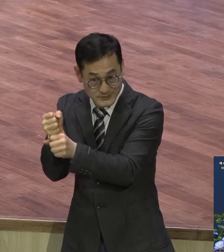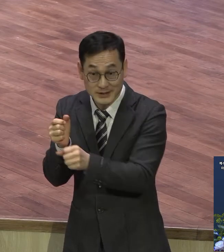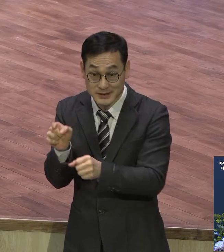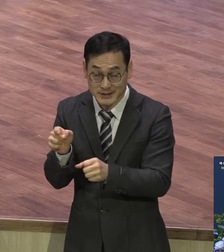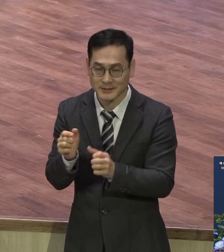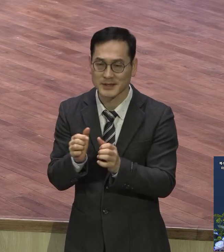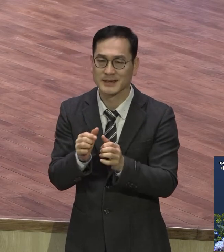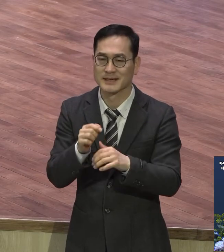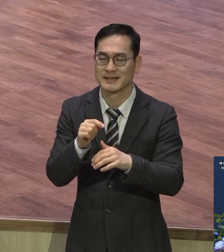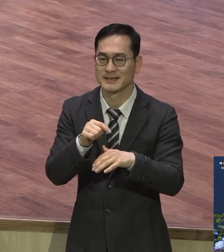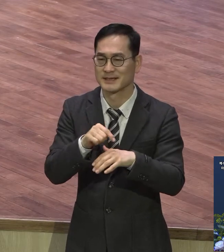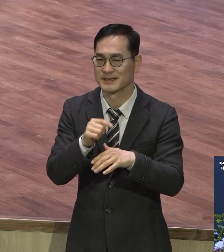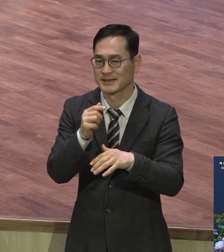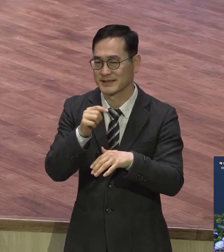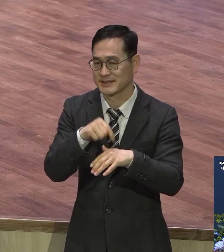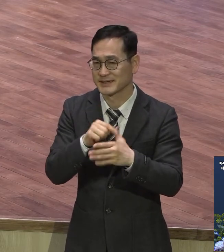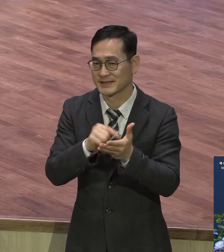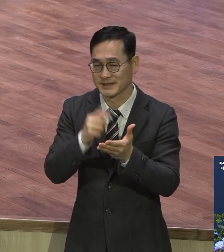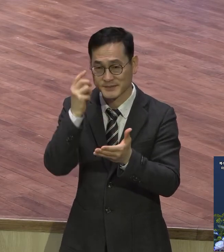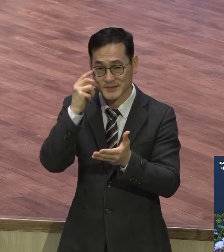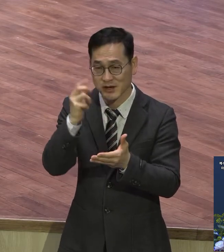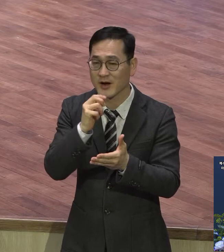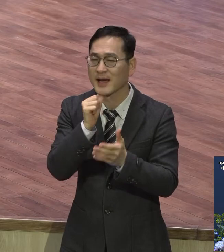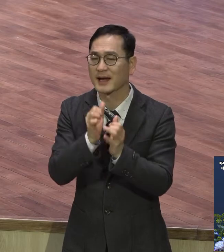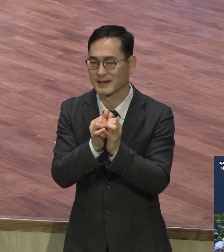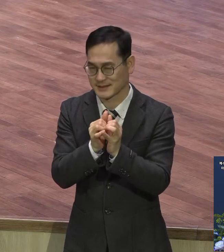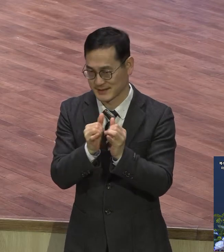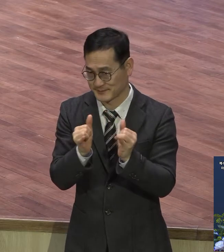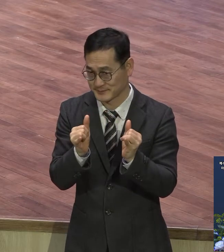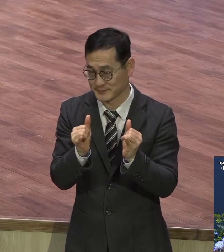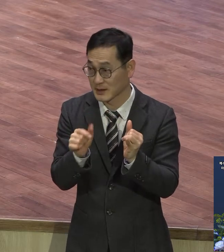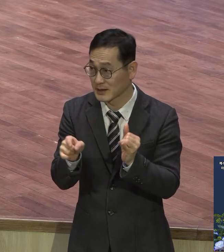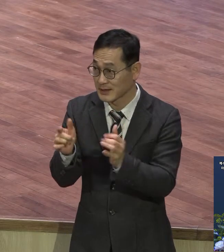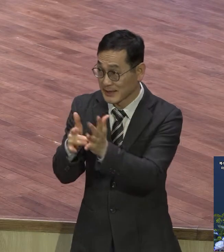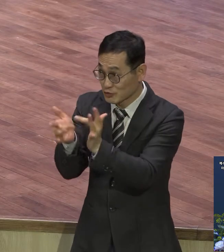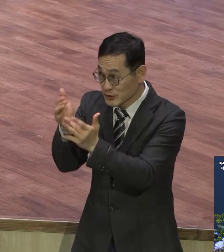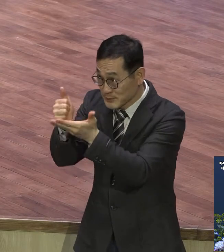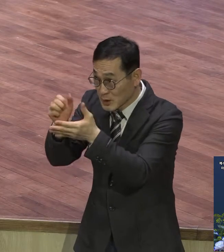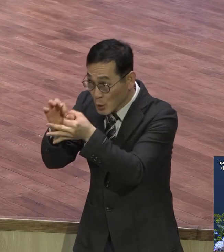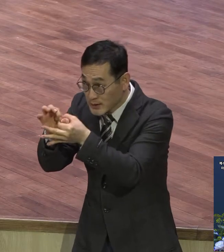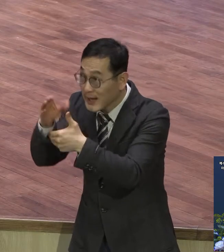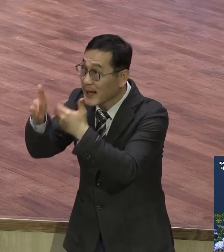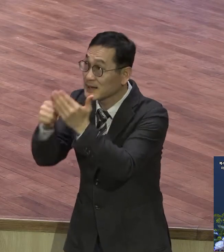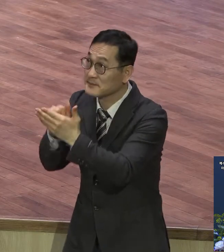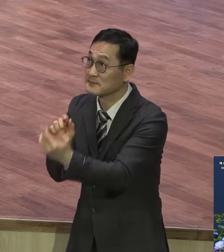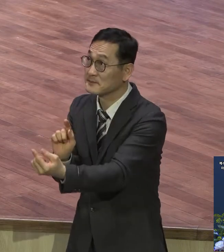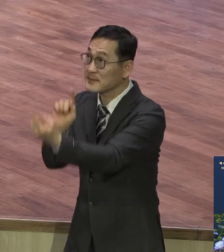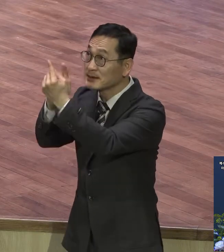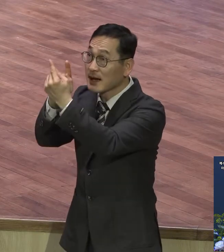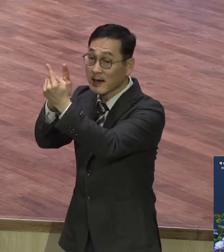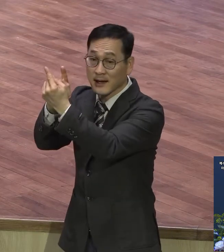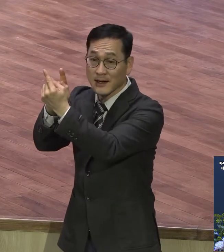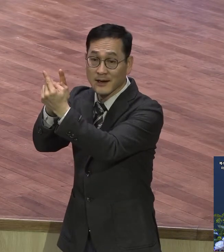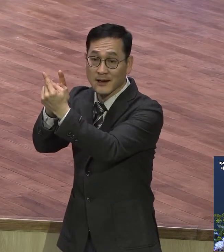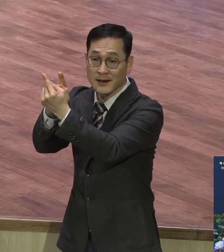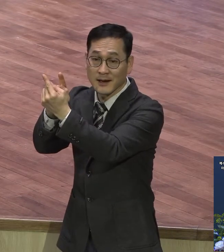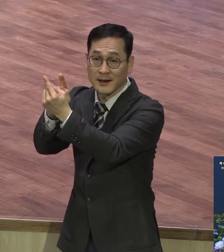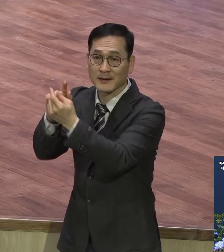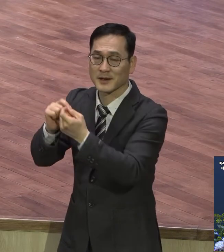이 예수, 거의시도를 통해서 하나님을 만나는 순간 영혼은 영혼한 생명의